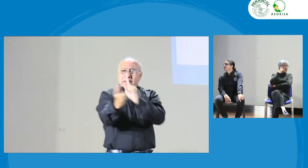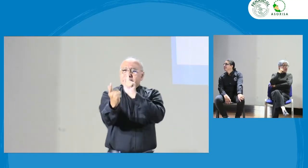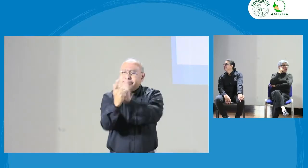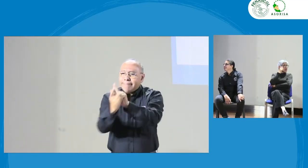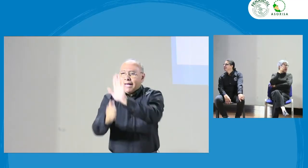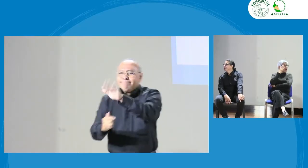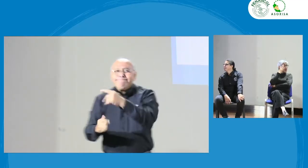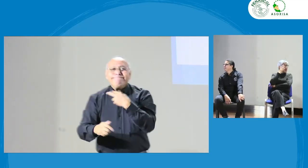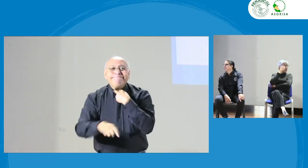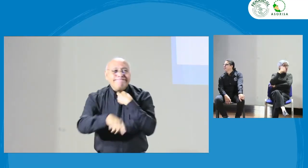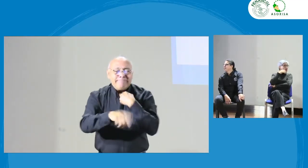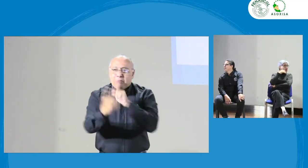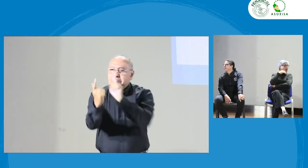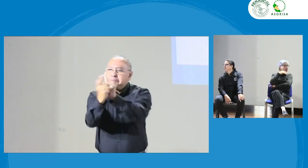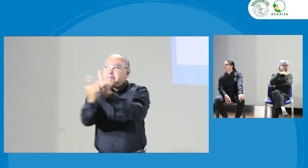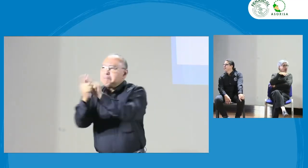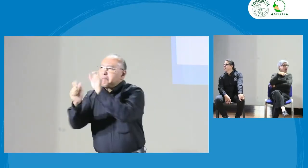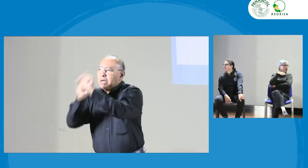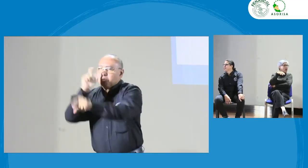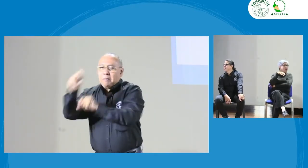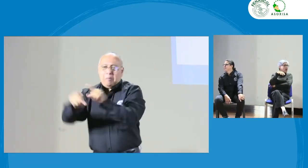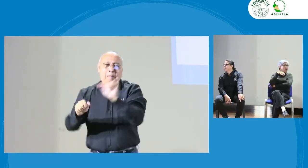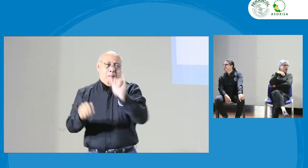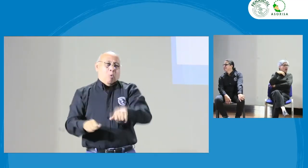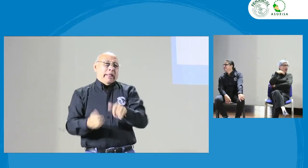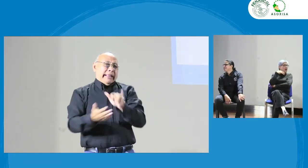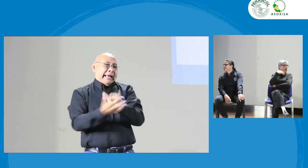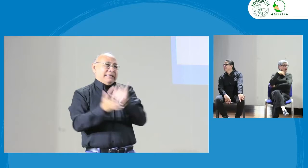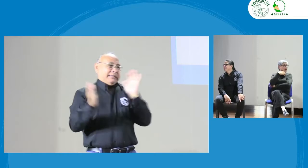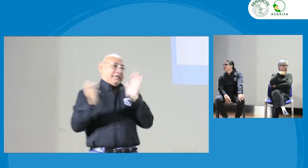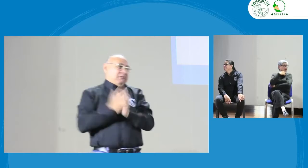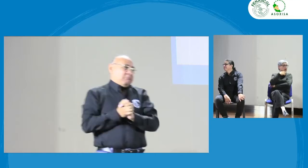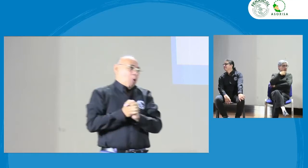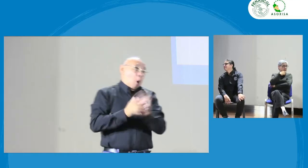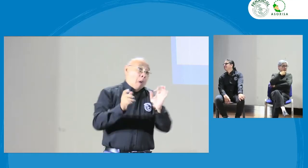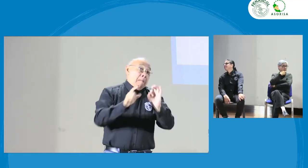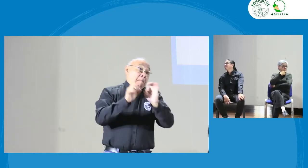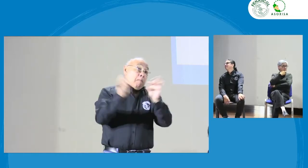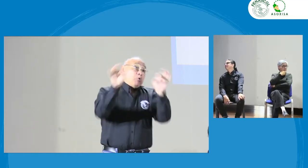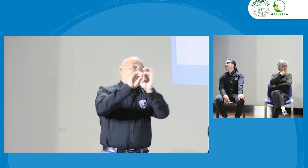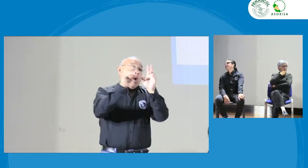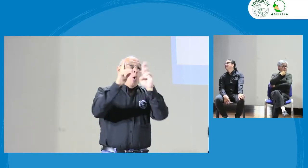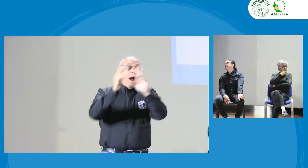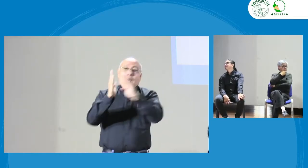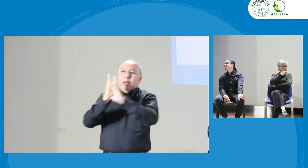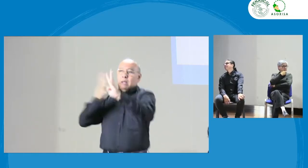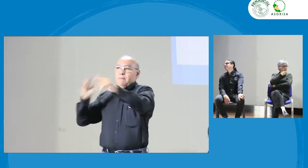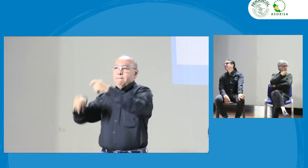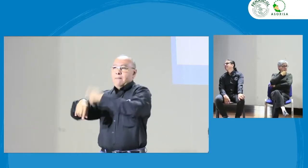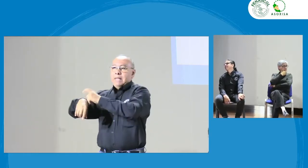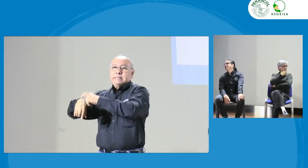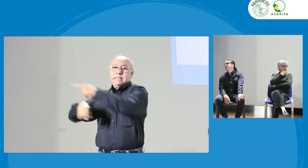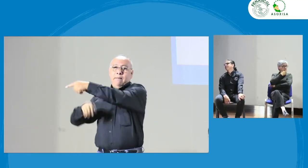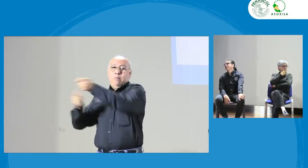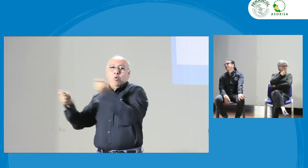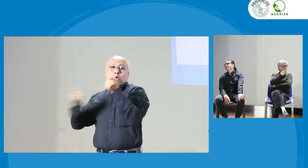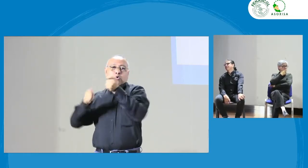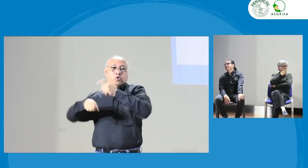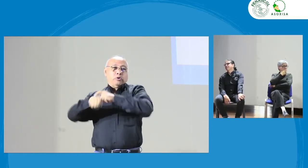preguntas que tenga el público, pueden acercarse a los panelistas de manera personal y conversar frente al tema, ¿sí?, porque